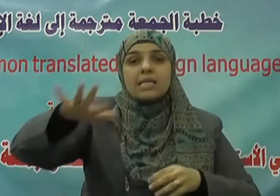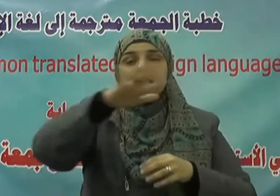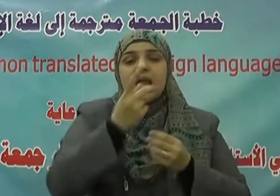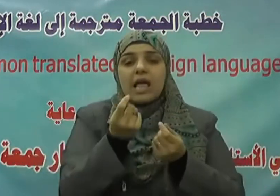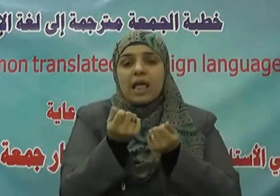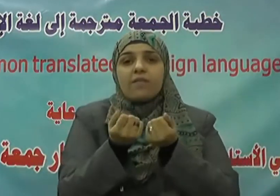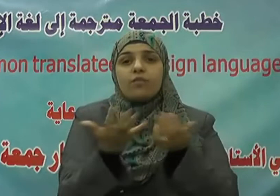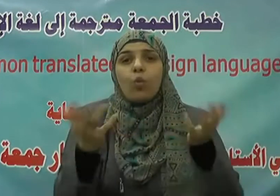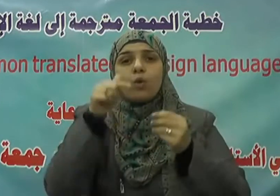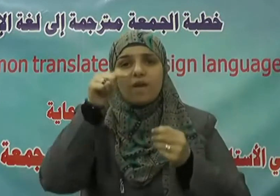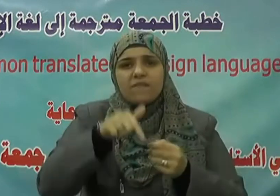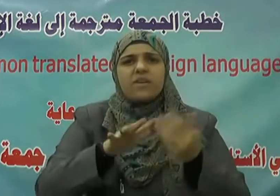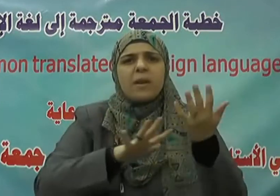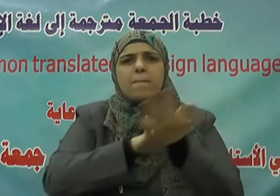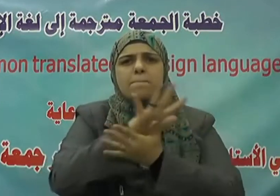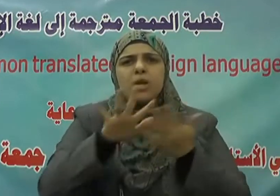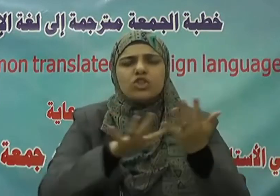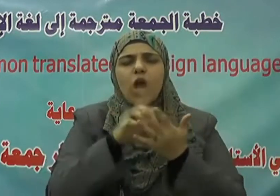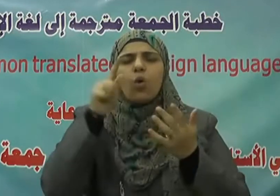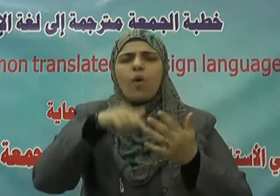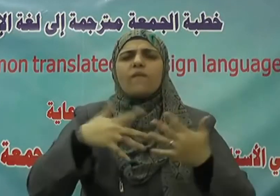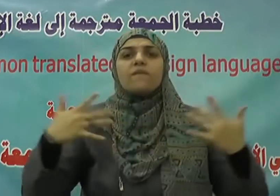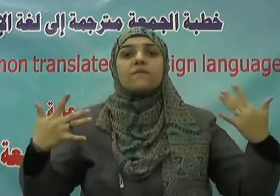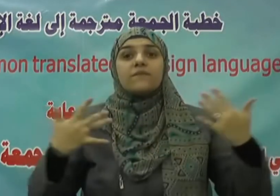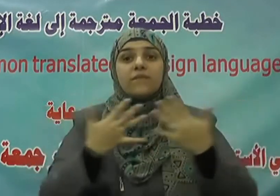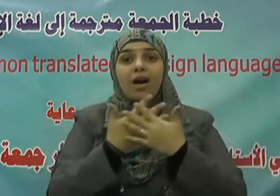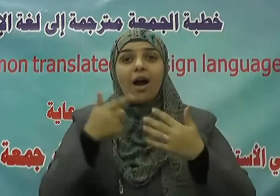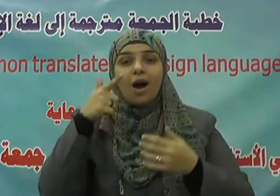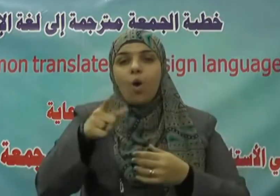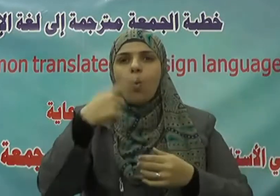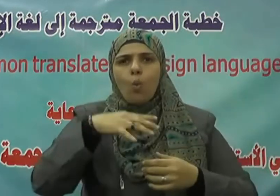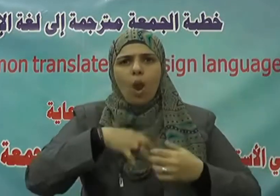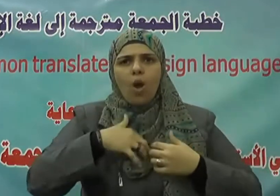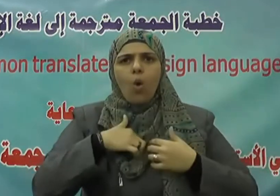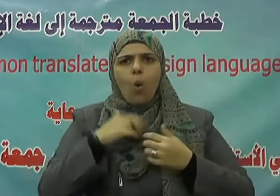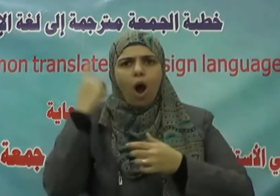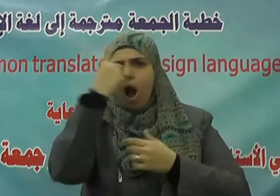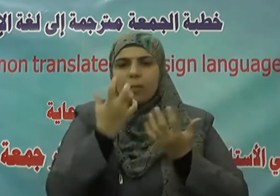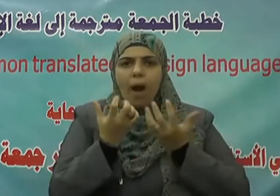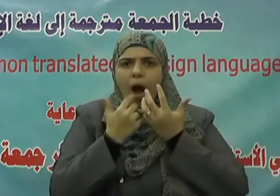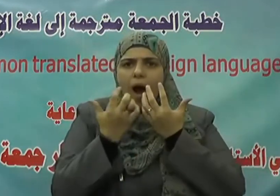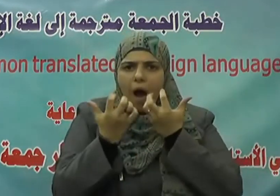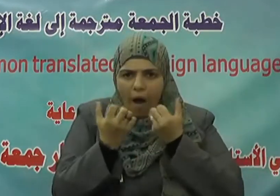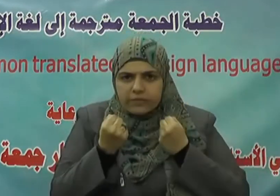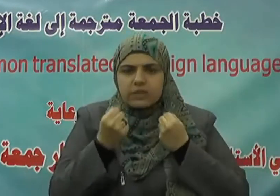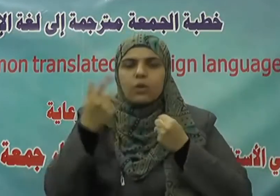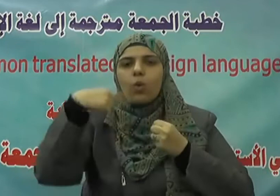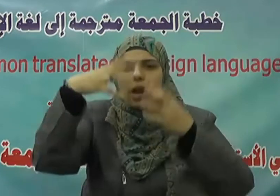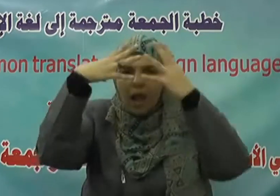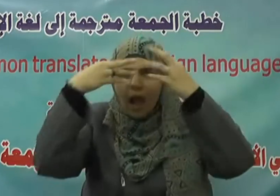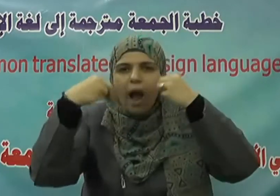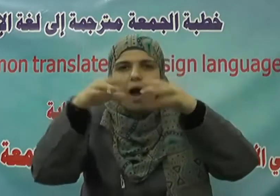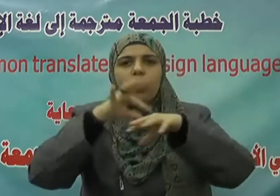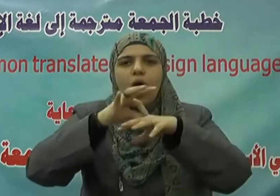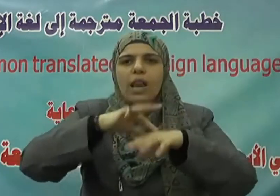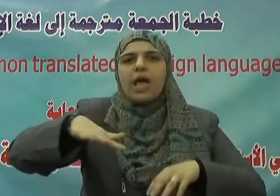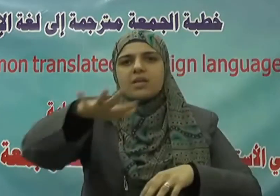السراء والضراء والكاظمين الغيظ والعافين عن الناس